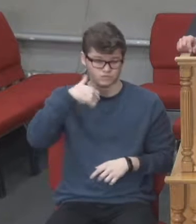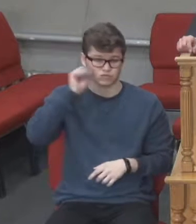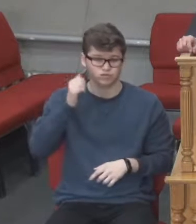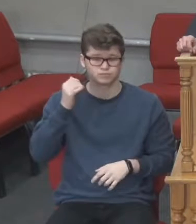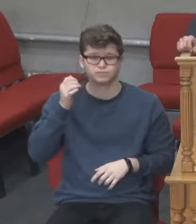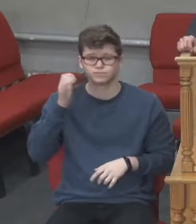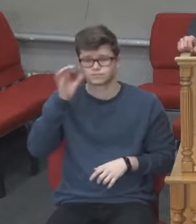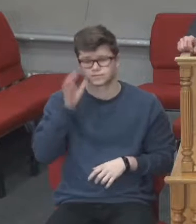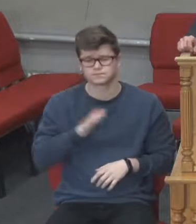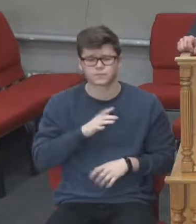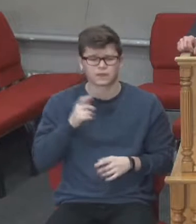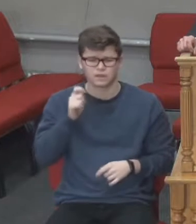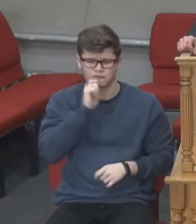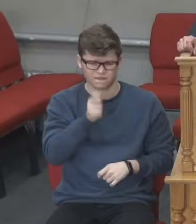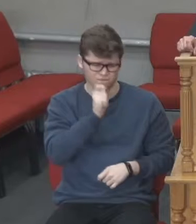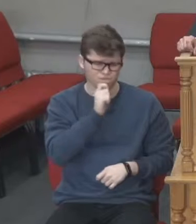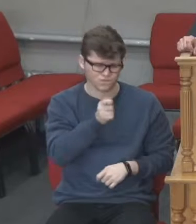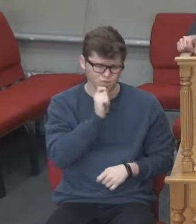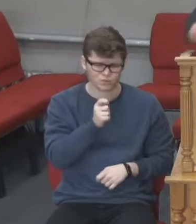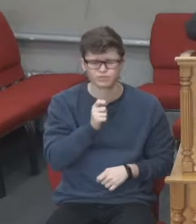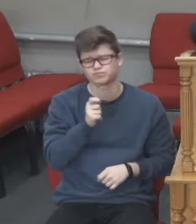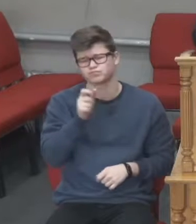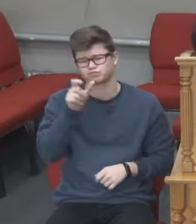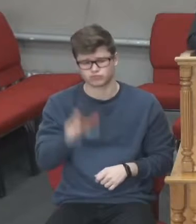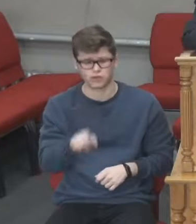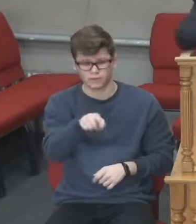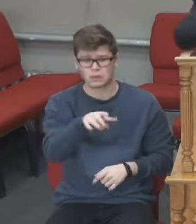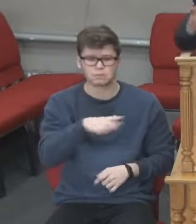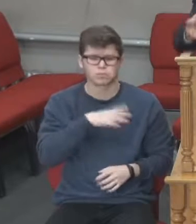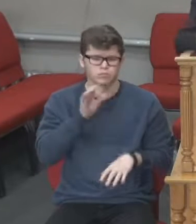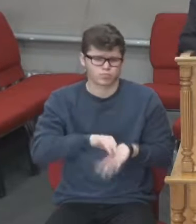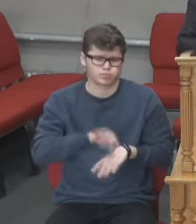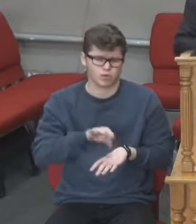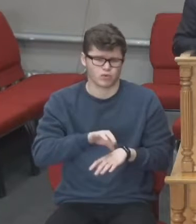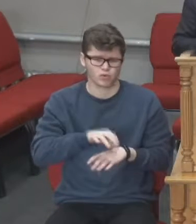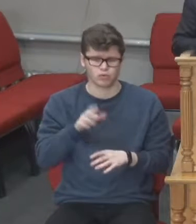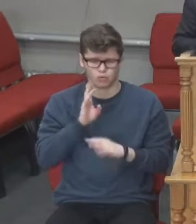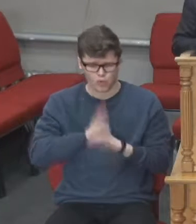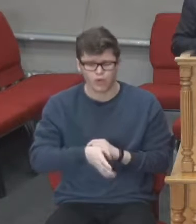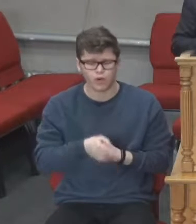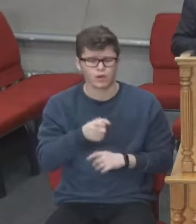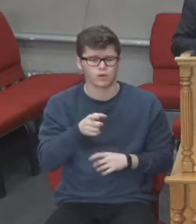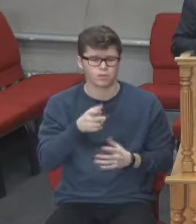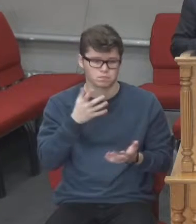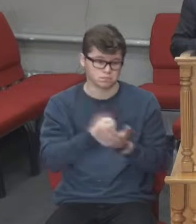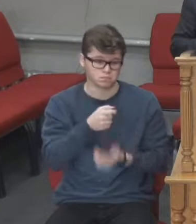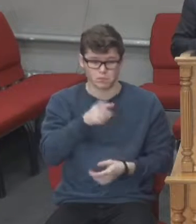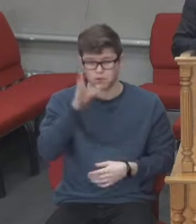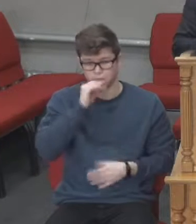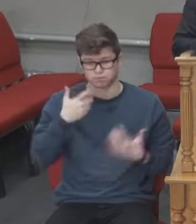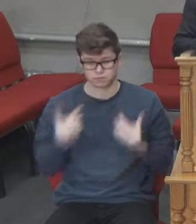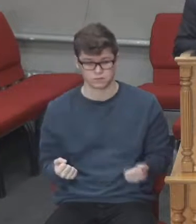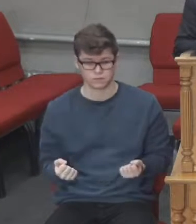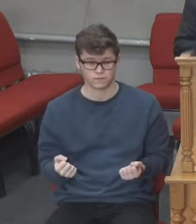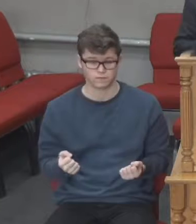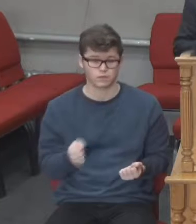з людиною, котра була хвора на коронавірус і видужала. На деякий